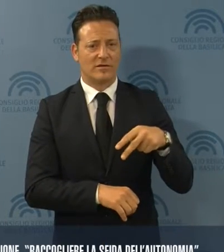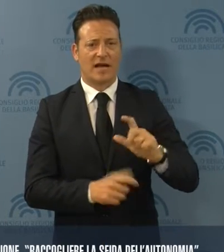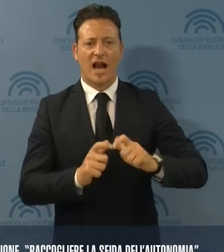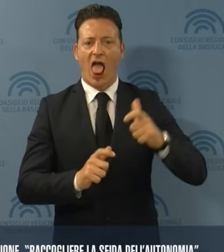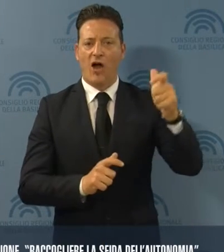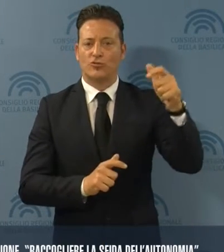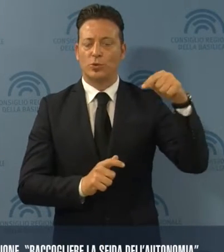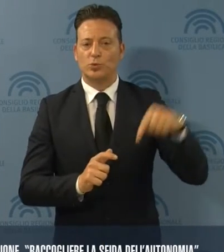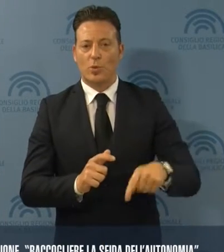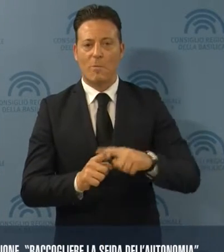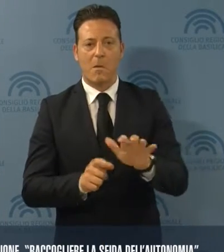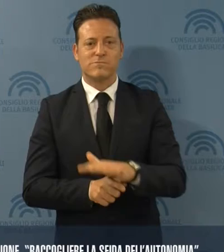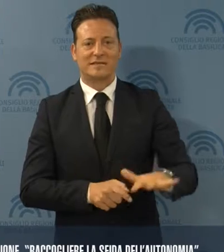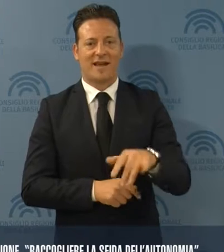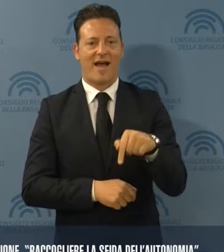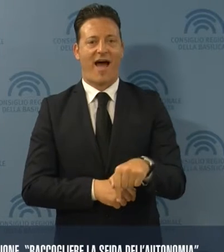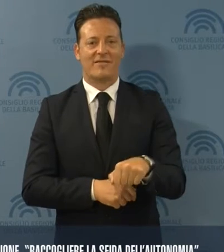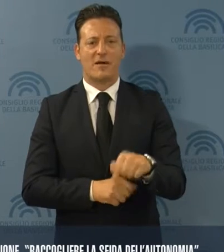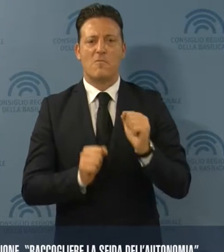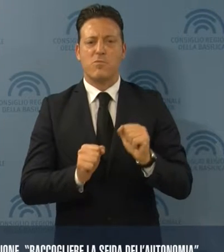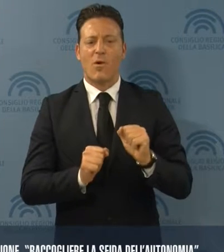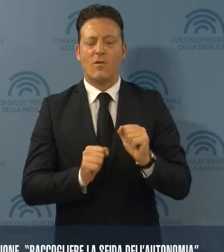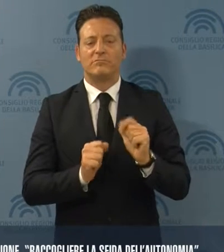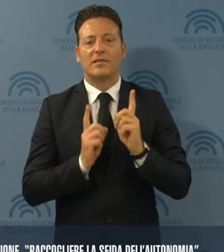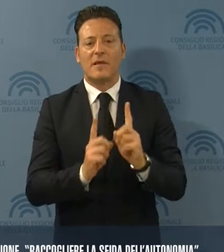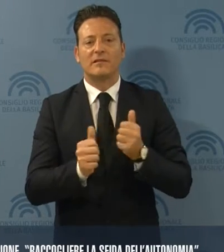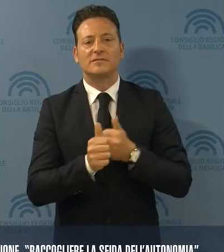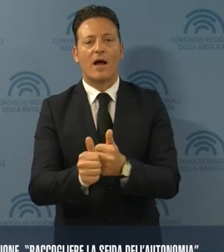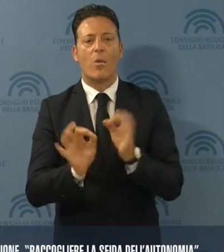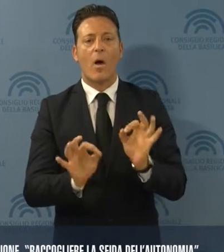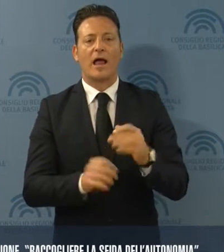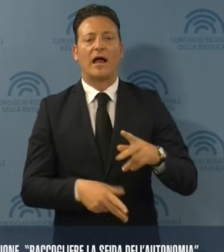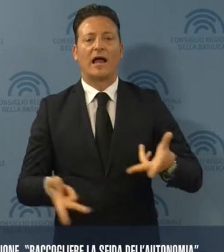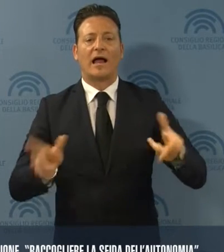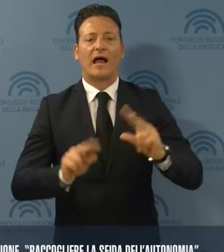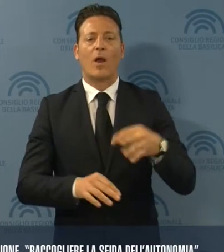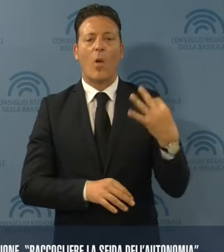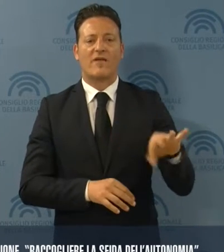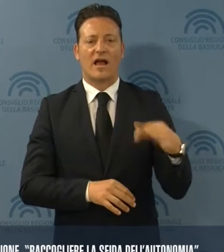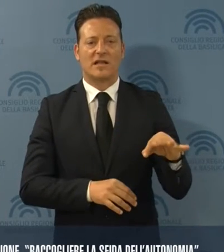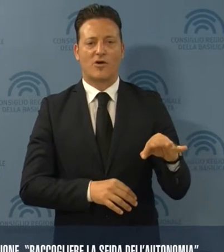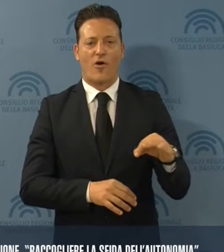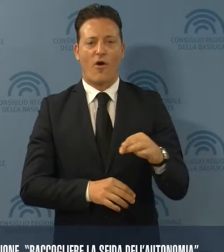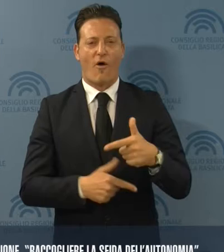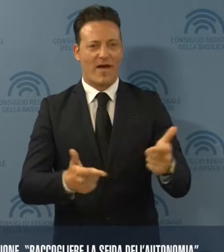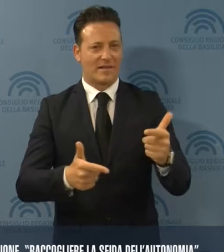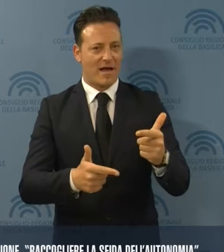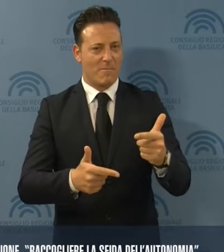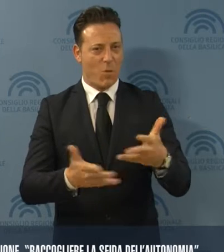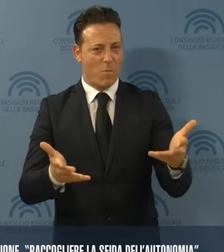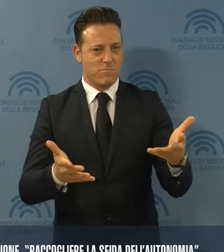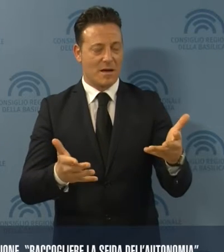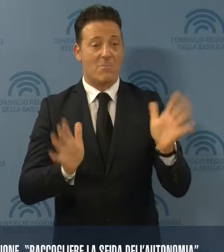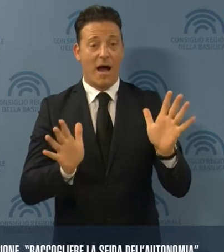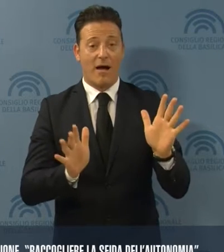rilancio del Sud e della Basilicata possa dipendere dalla riqualificazione dell'offerta pubblica, ma